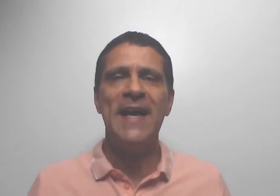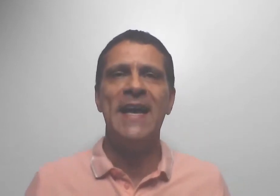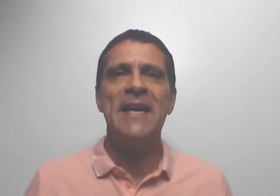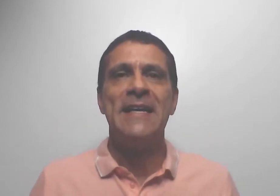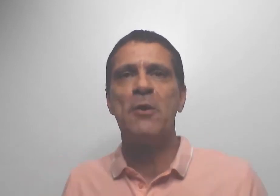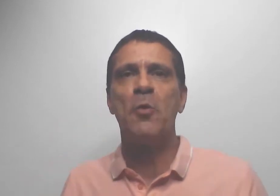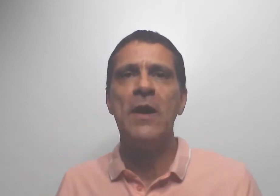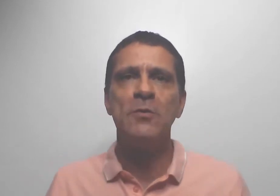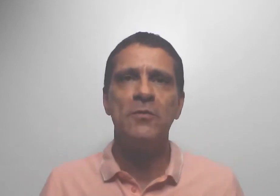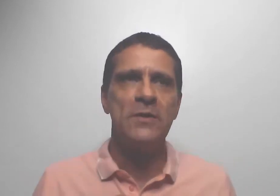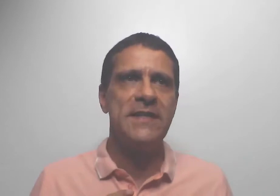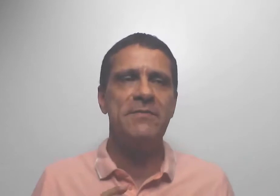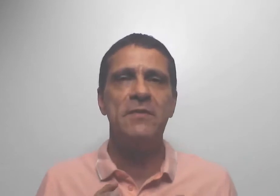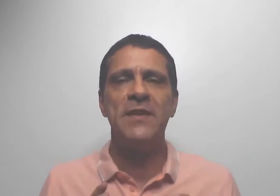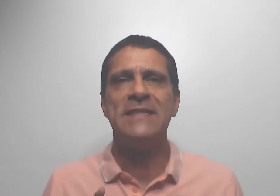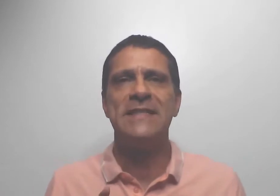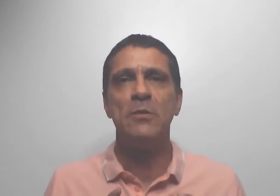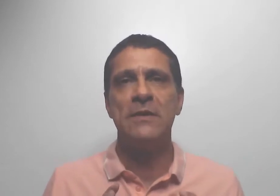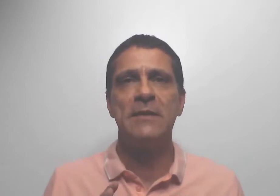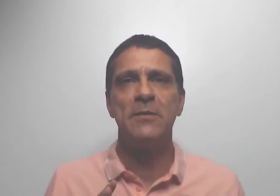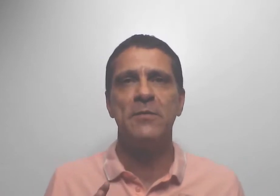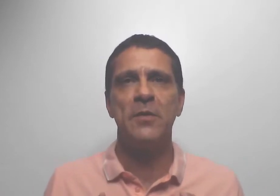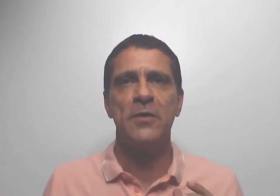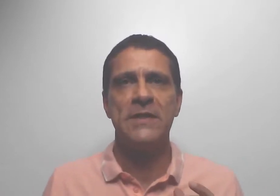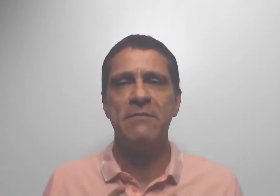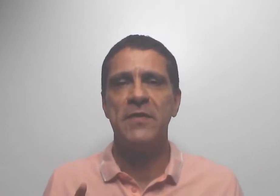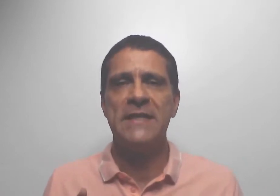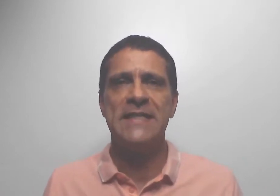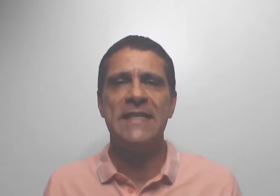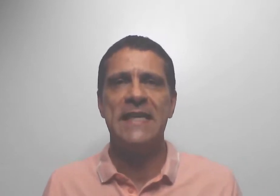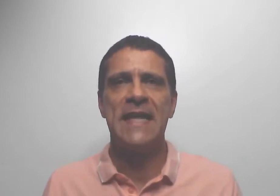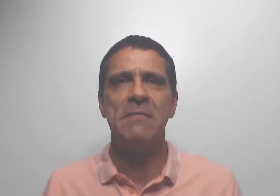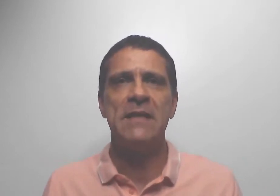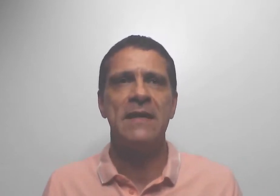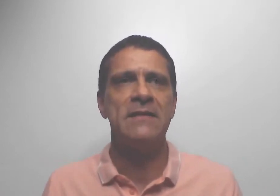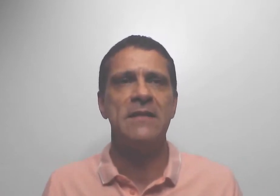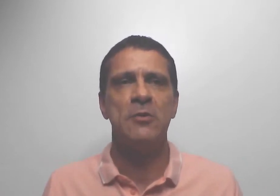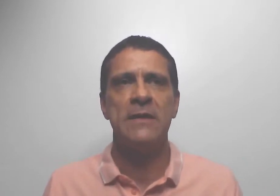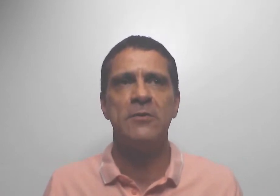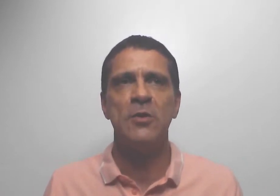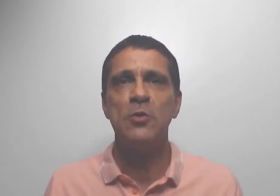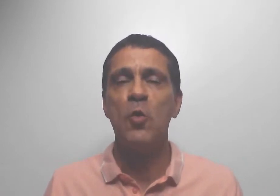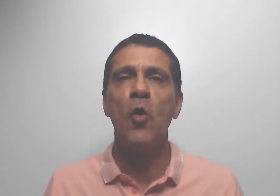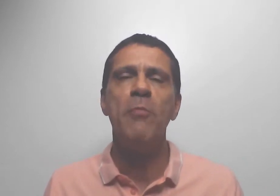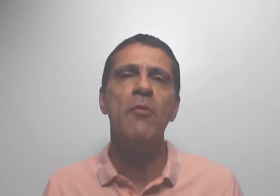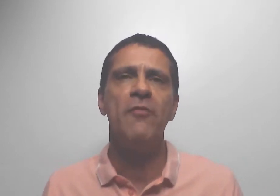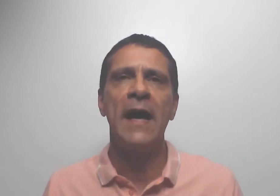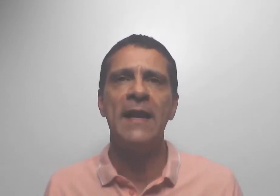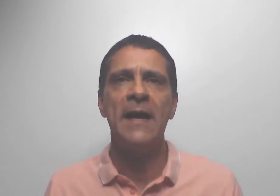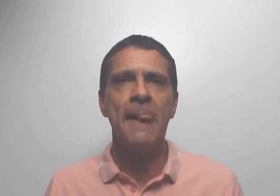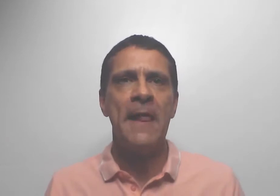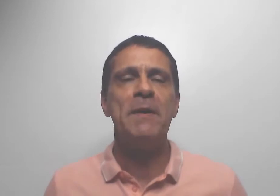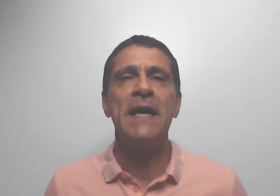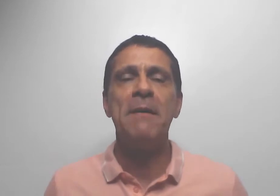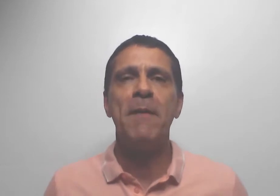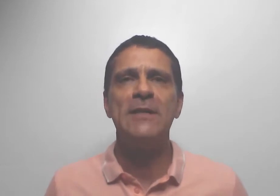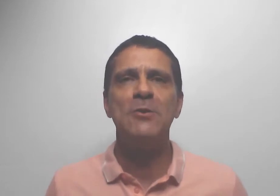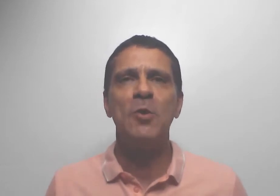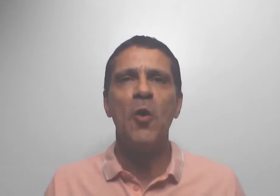é que quando você vivencia determinadas situações, o corpo fala. E a primeira parte do